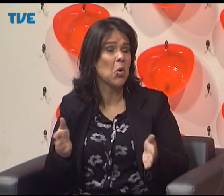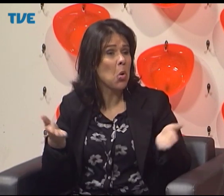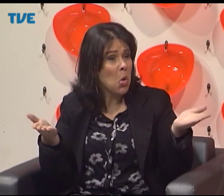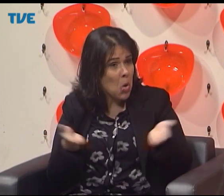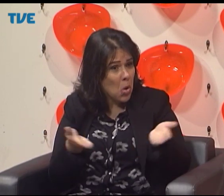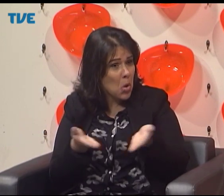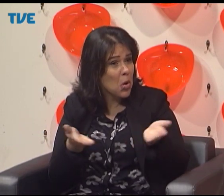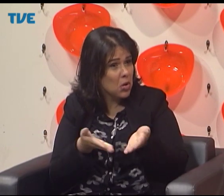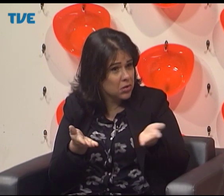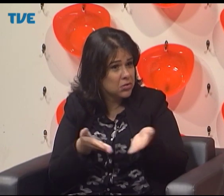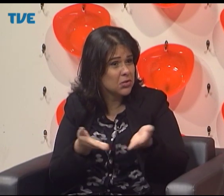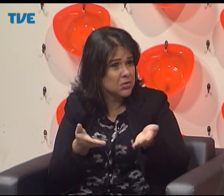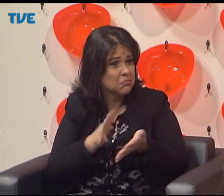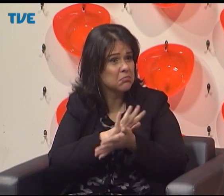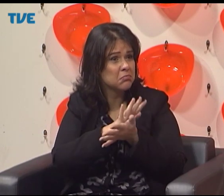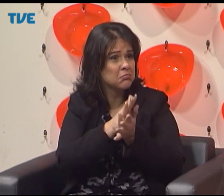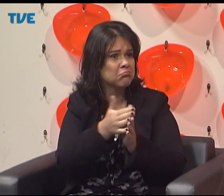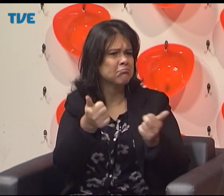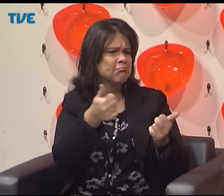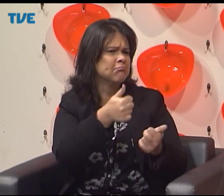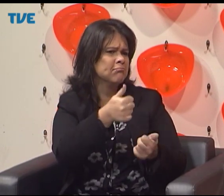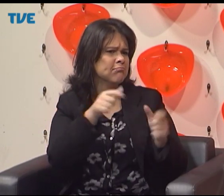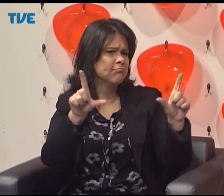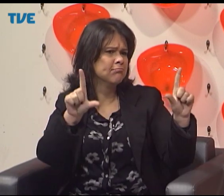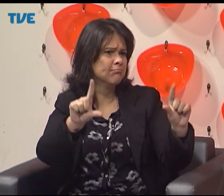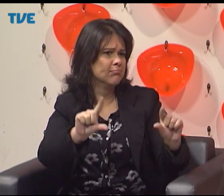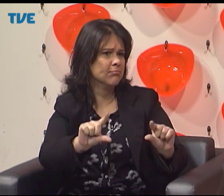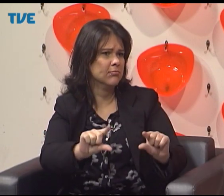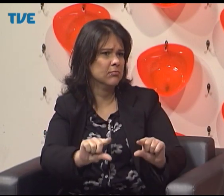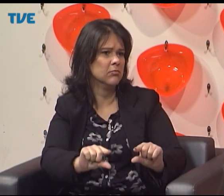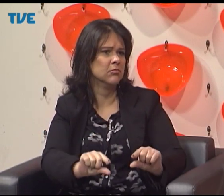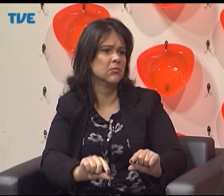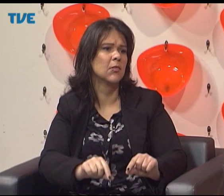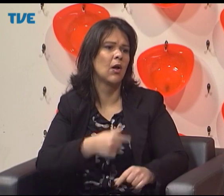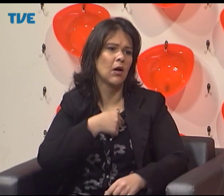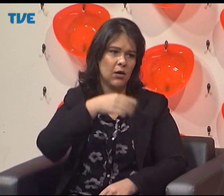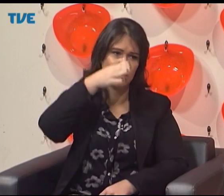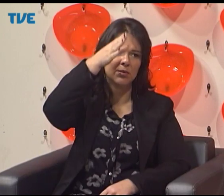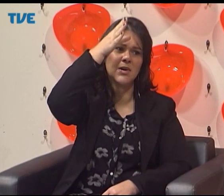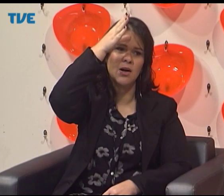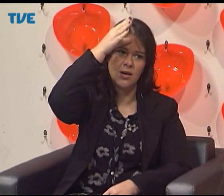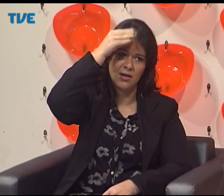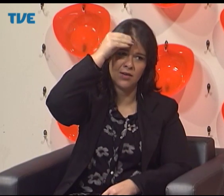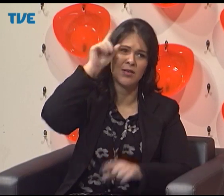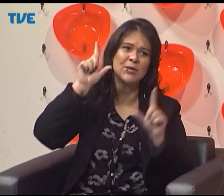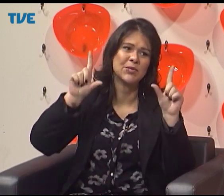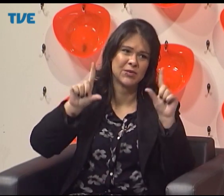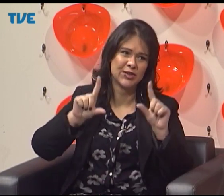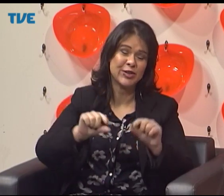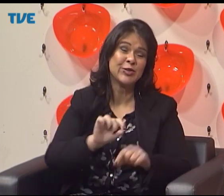fim do preconceito, do olhar para a educação bilingue. Então, hoje, nós estamos vendo, assim,